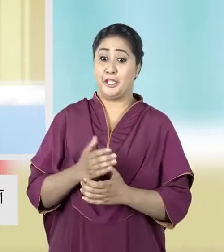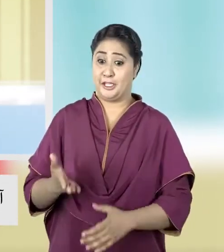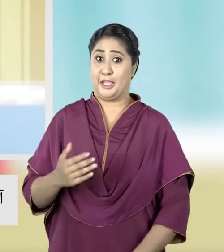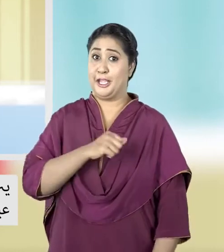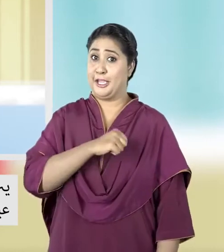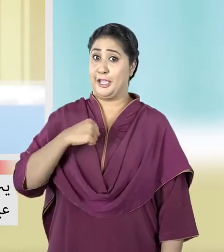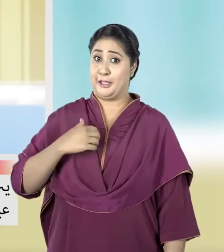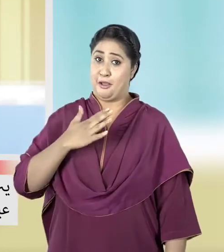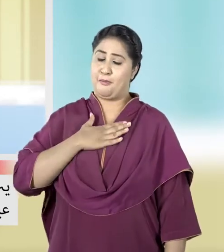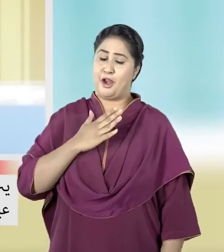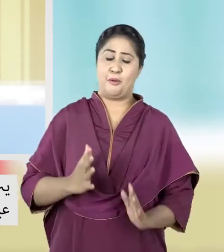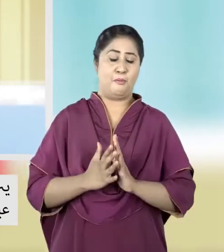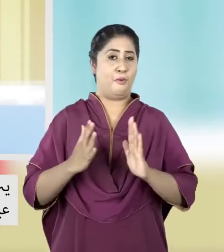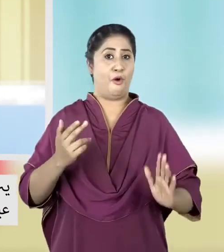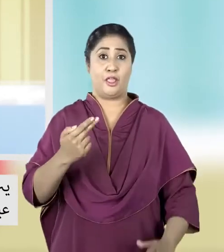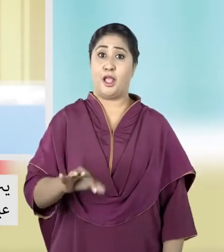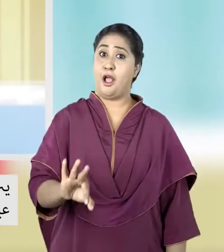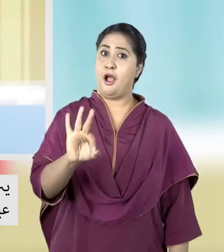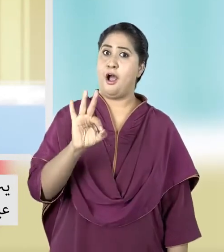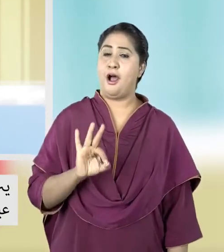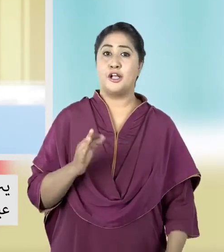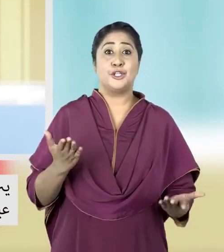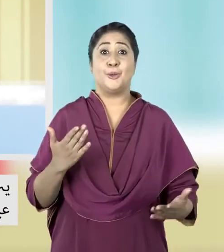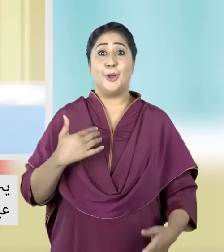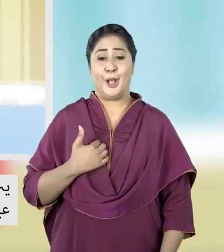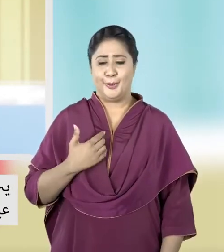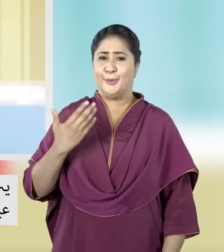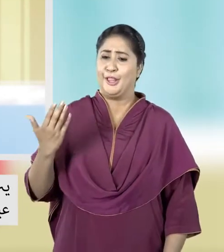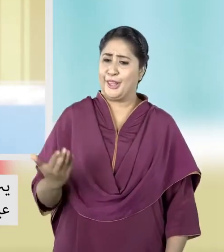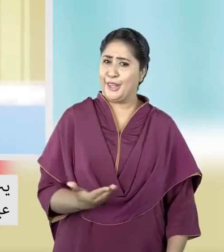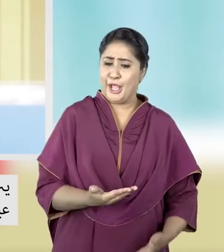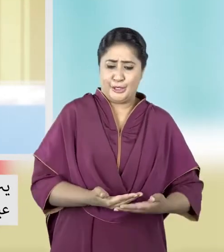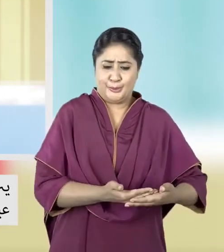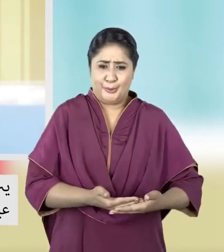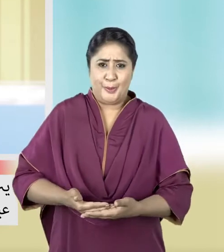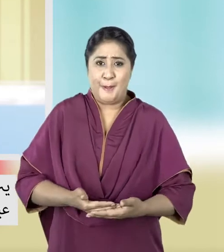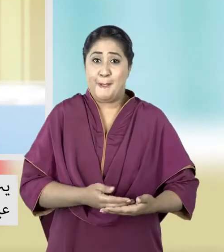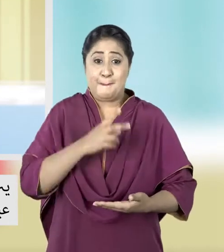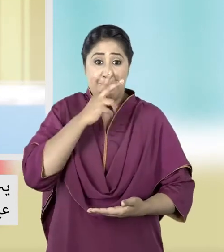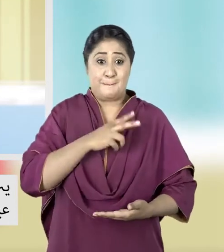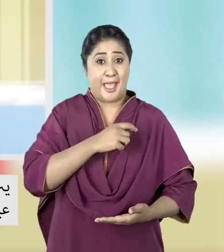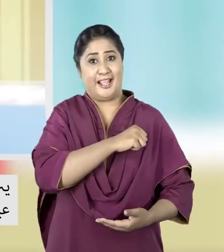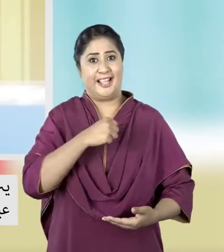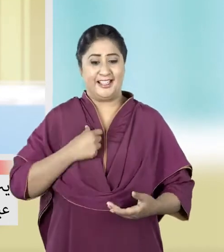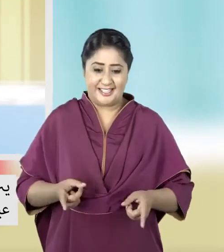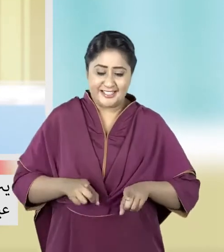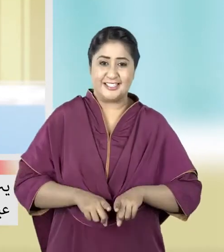ये ईद हमारे लिए बहुत खास है क्योंकि हम ये ईद अपनी नई छोटी बेहन नूरा के साथ मनाएंगे